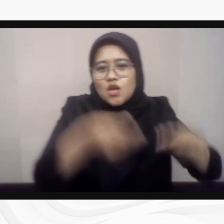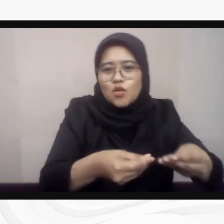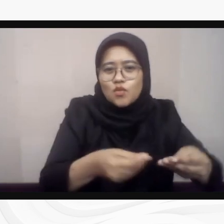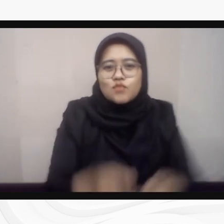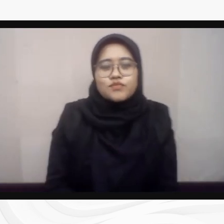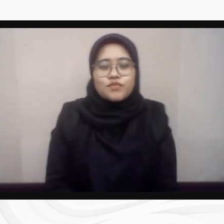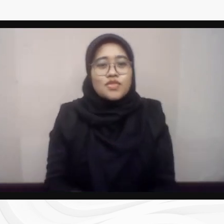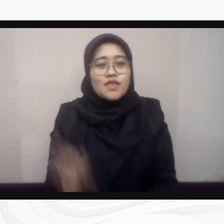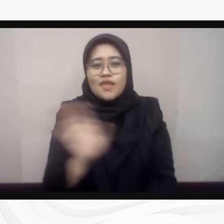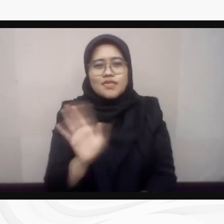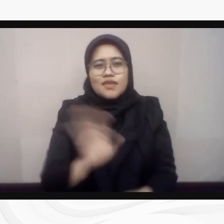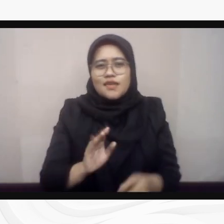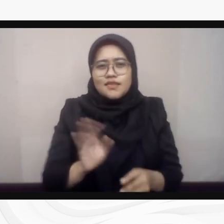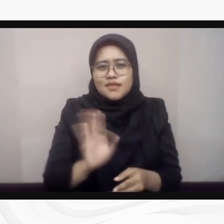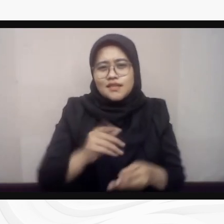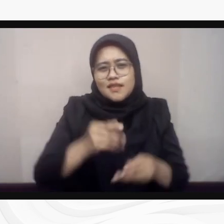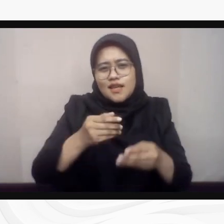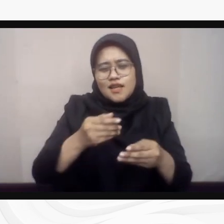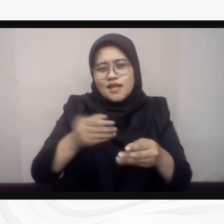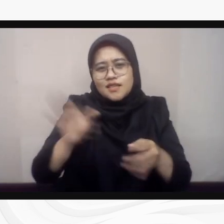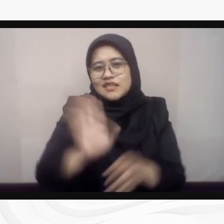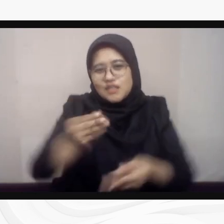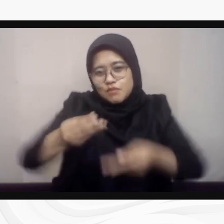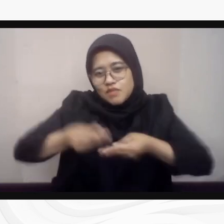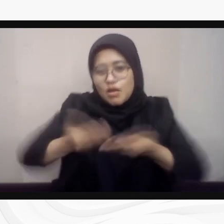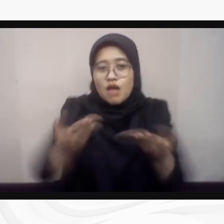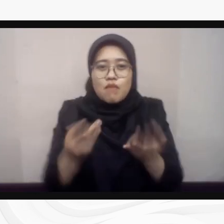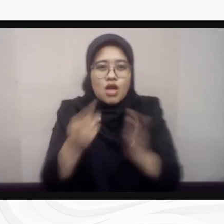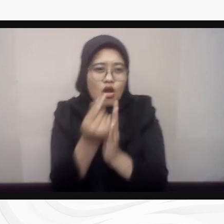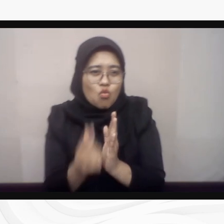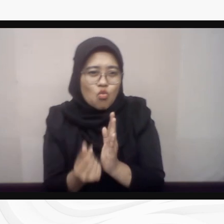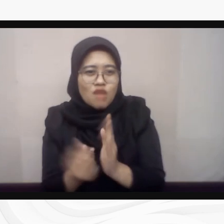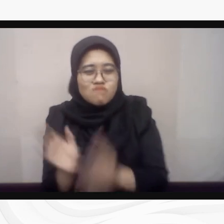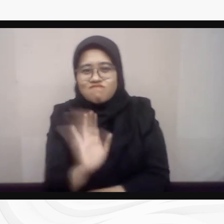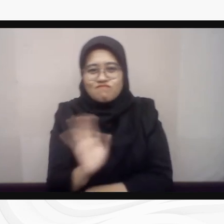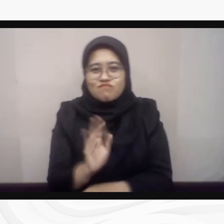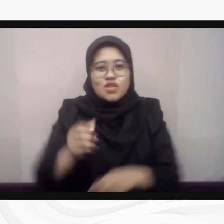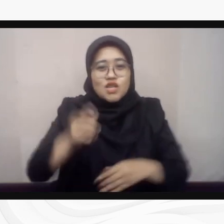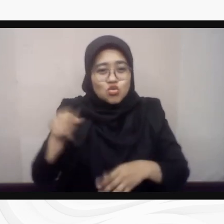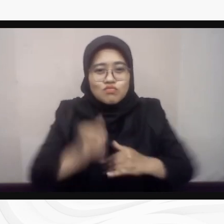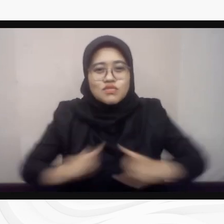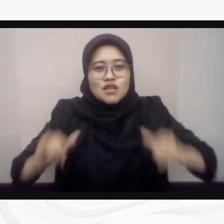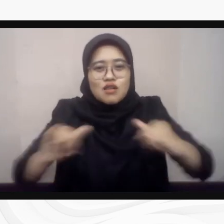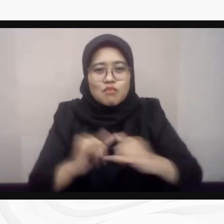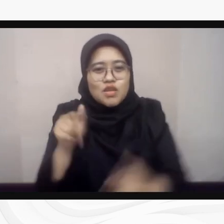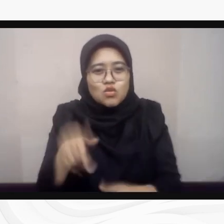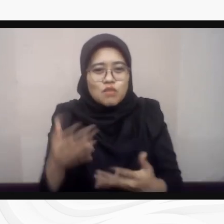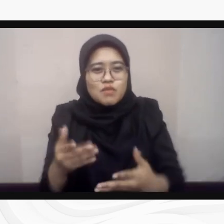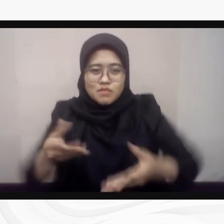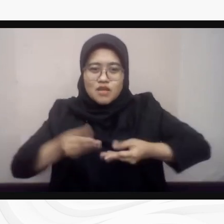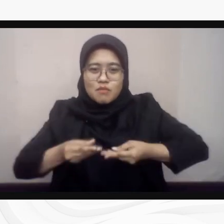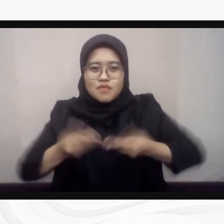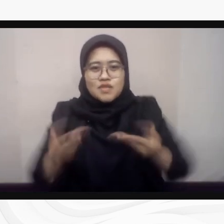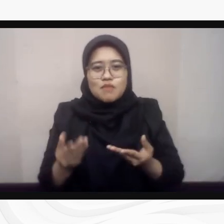pada politik uang yang transaksional. Dengan begitulah kita akan bersama-sama mendapatkan pemimpin daerah yang